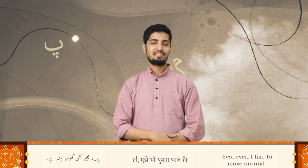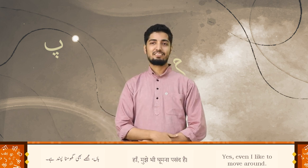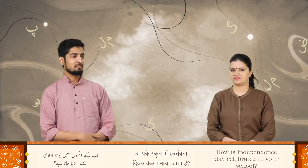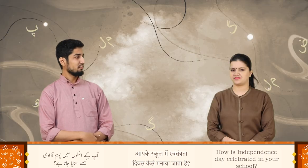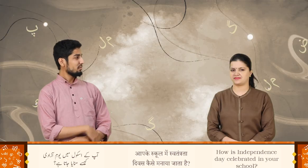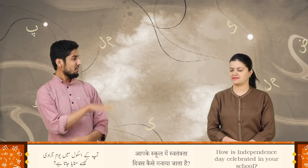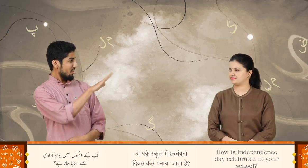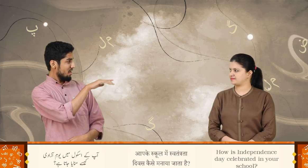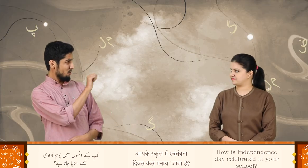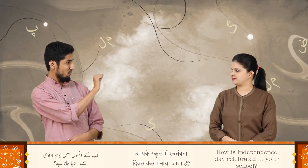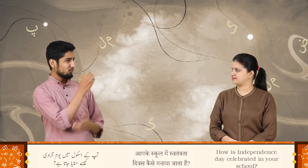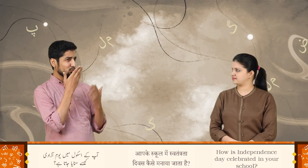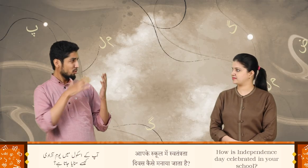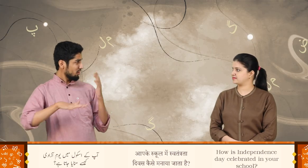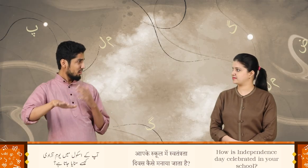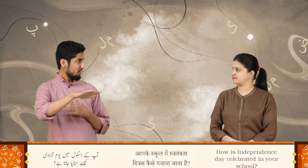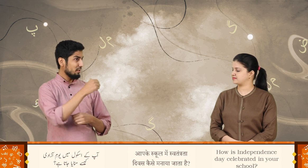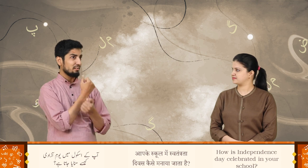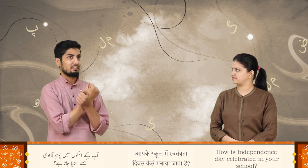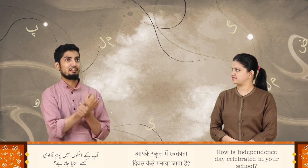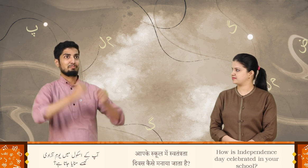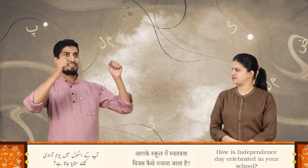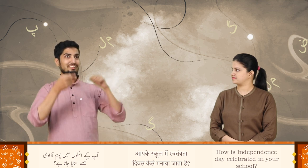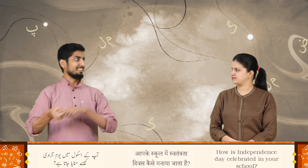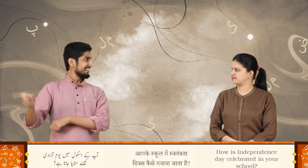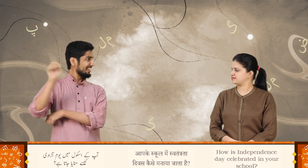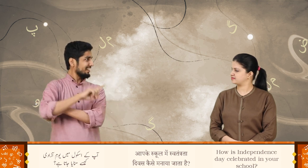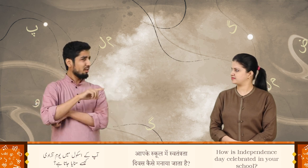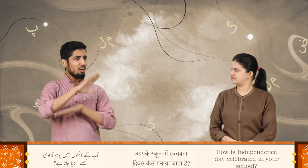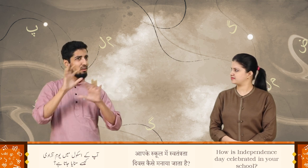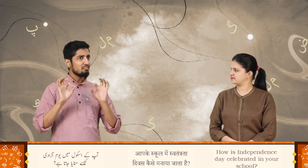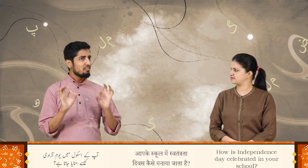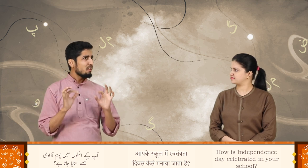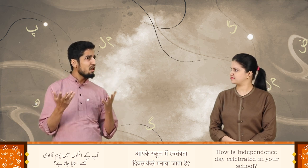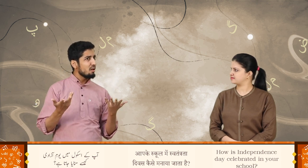آپ کے اسکول میں یومِ آزادی کیسے منائے جاتا ہے؟